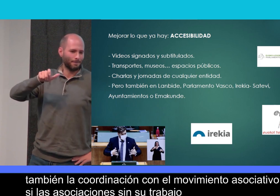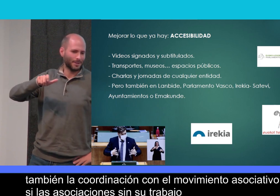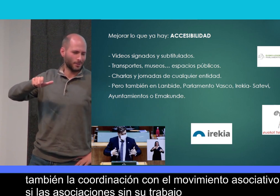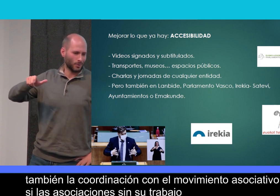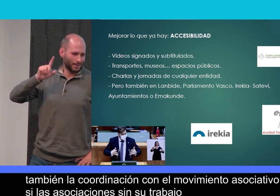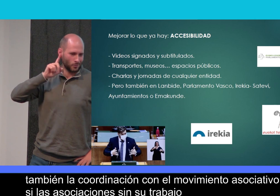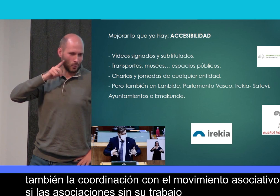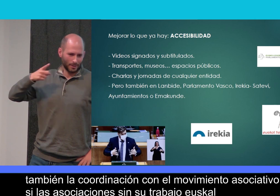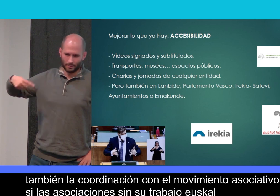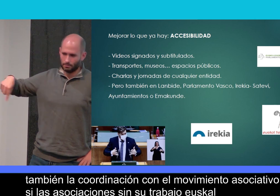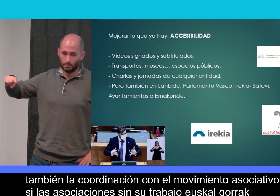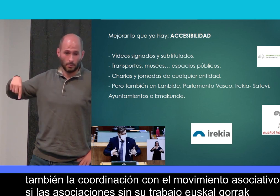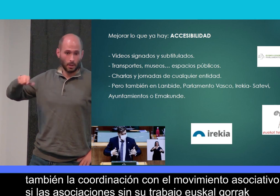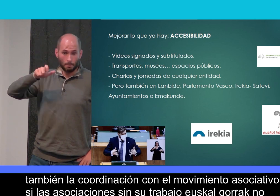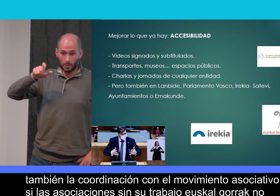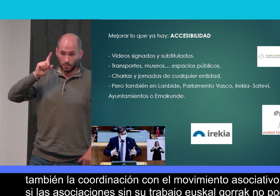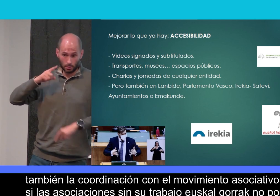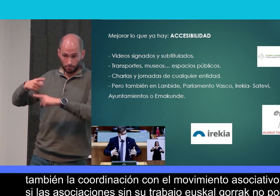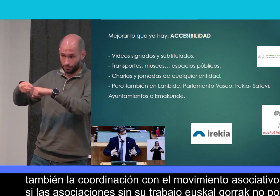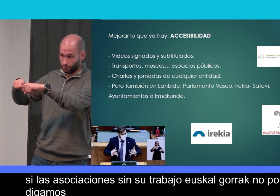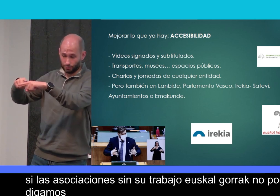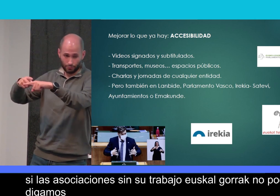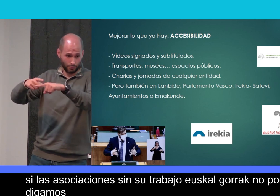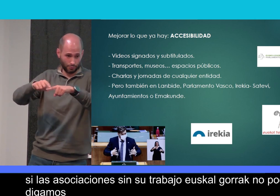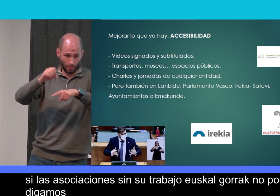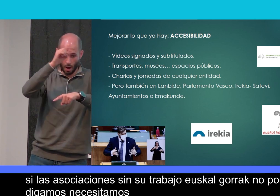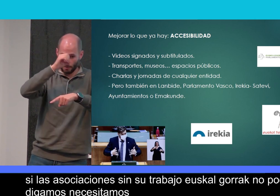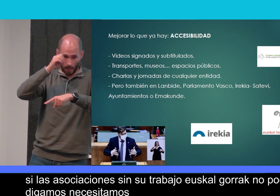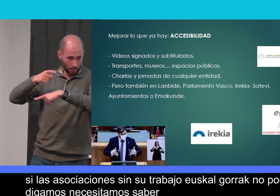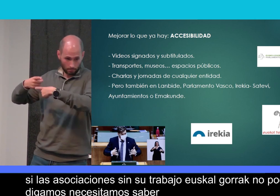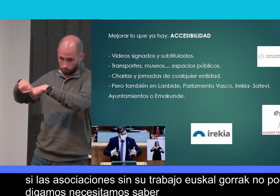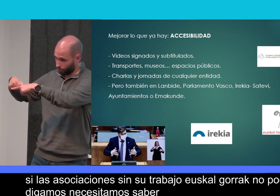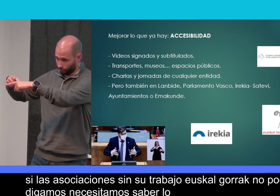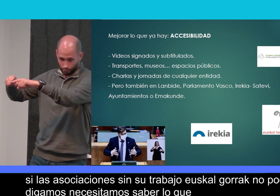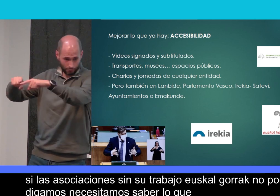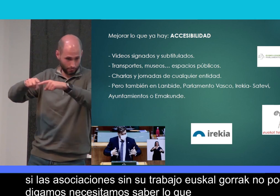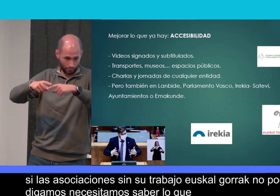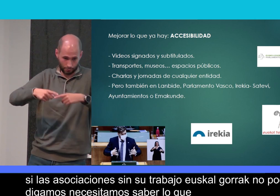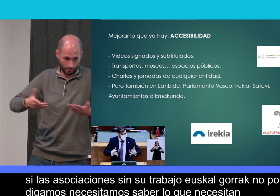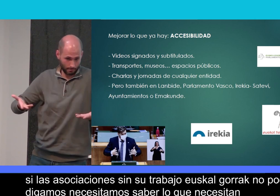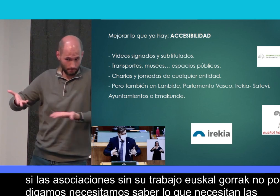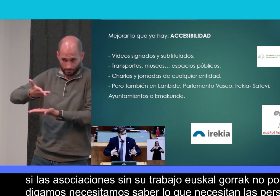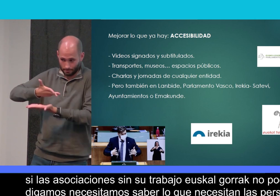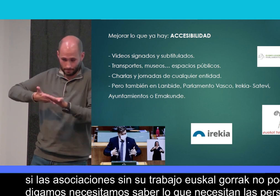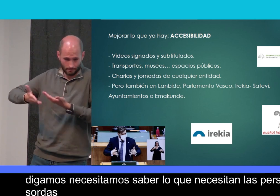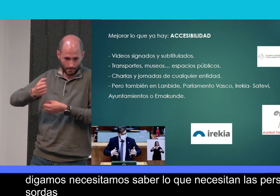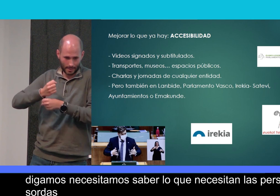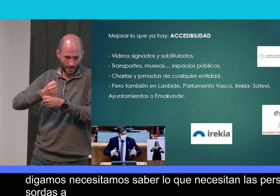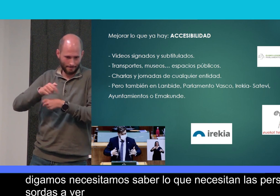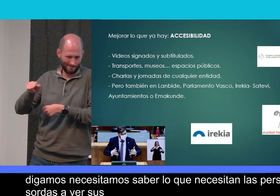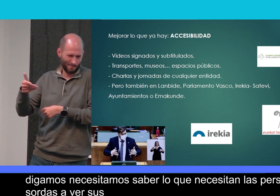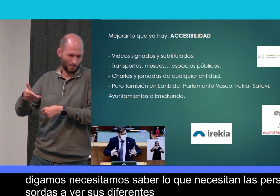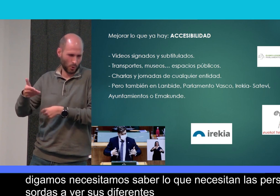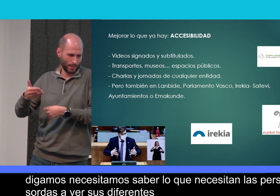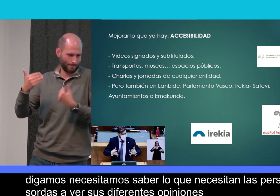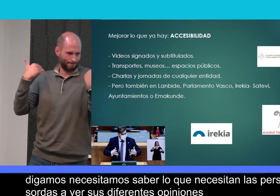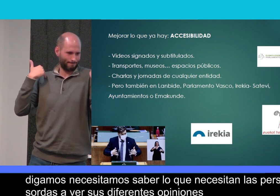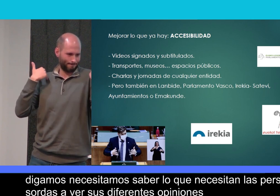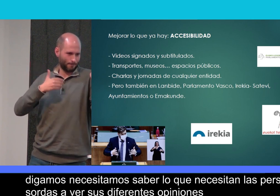Gorrak no podría, digamos, necesitamos saber lo que necesitan las personas sordas, saber sus diferentes opiniones, colaborar entre